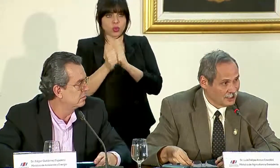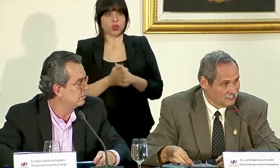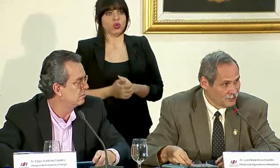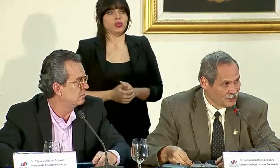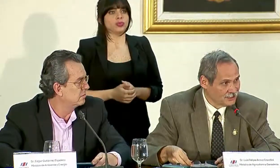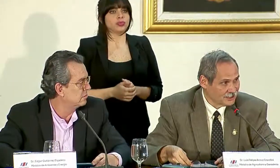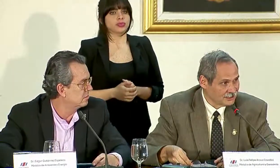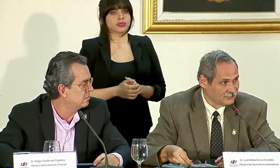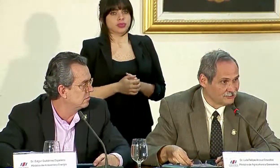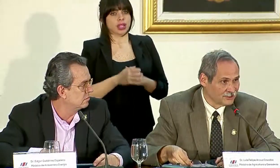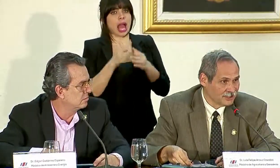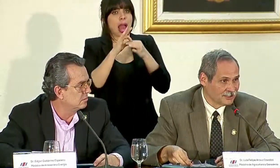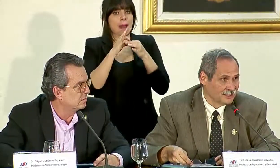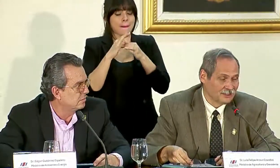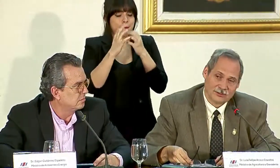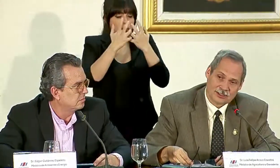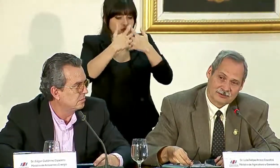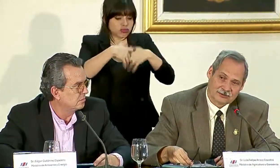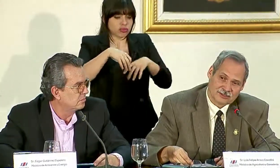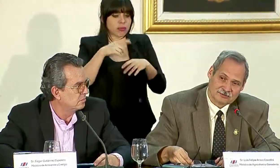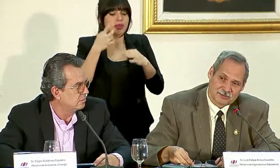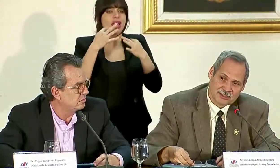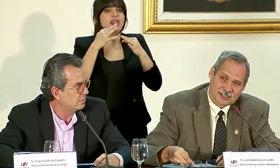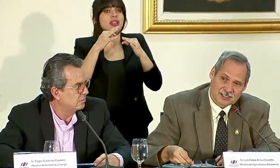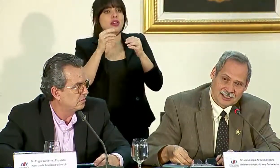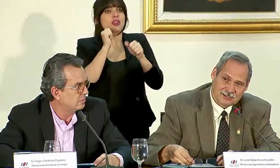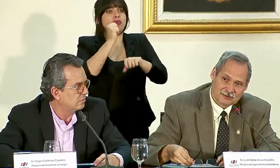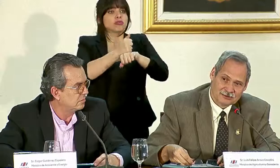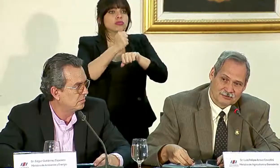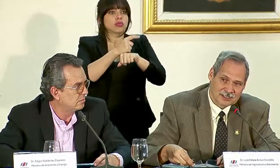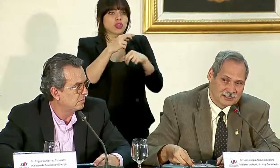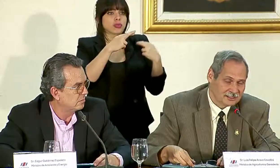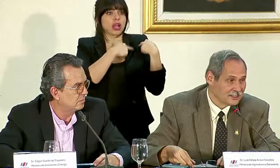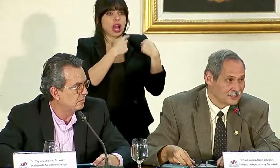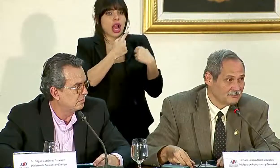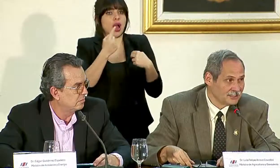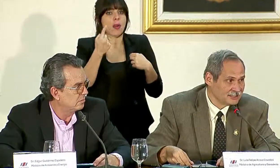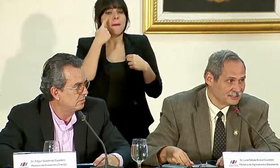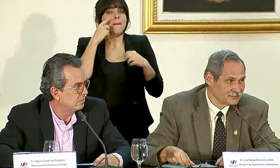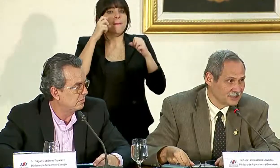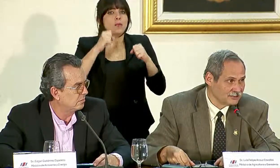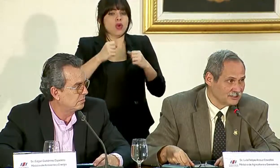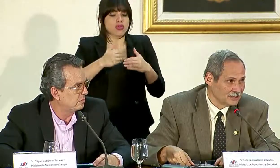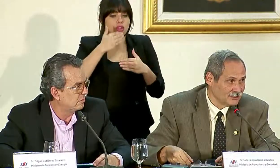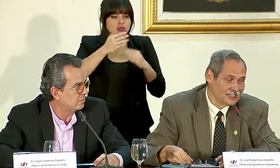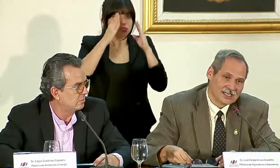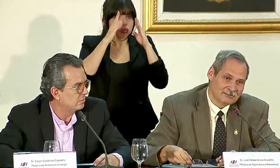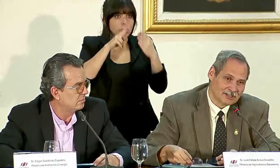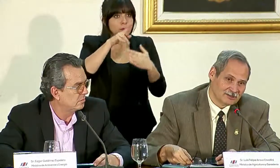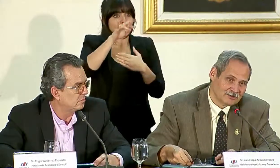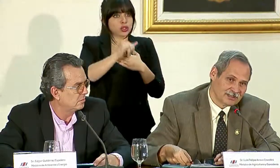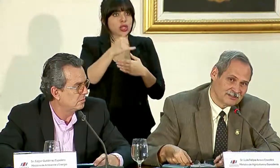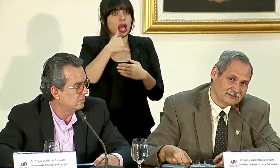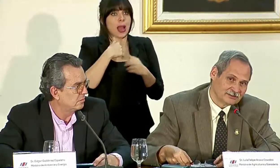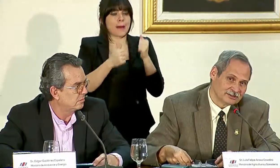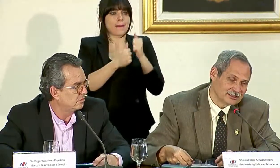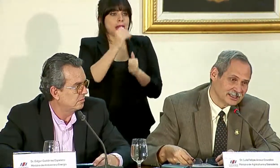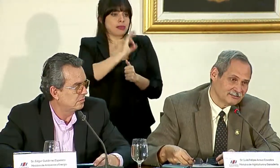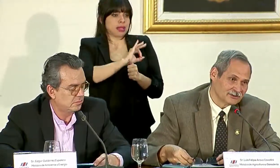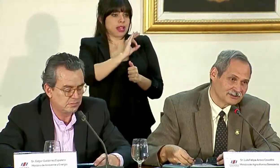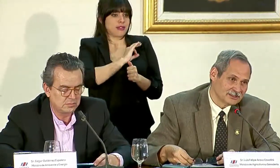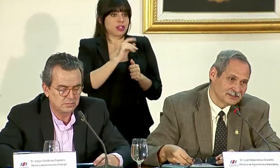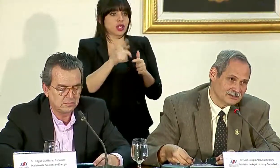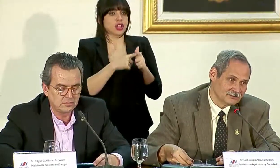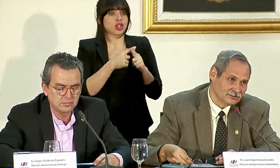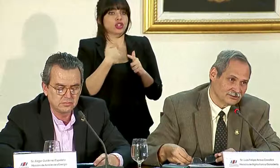en forma armónica, tratando de poner lo que nos corresponda a cada uno para que realmente este proyecto lleve el mayor beneficio. Entonces,